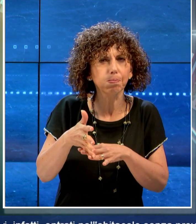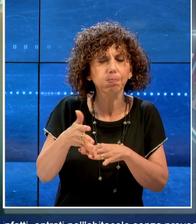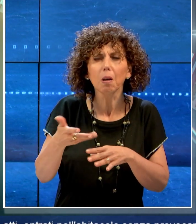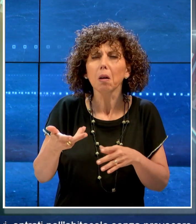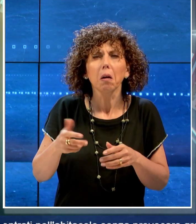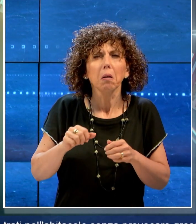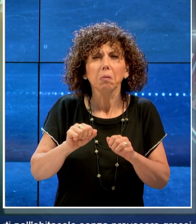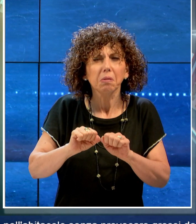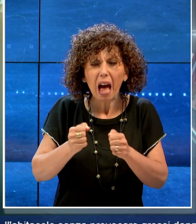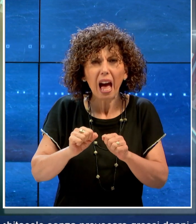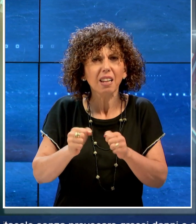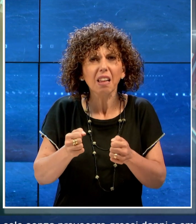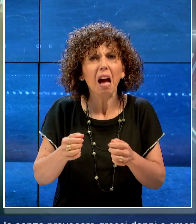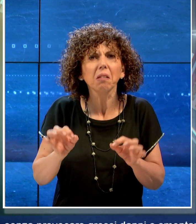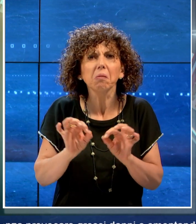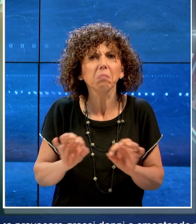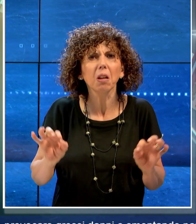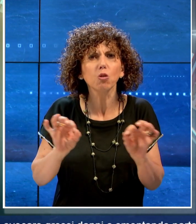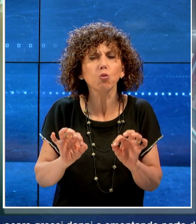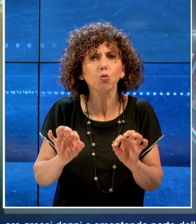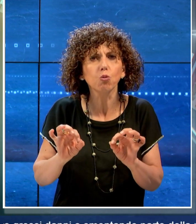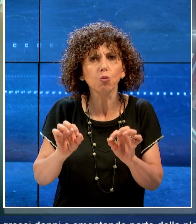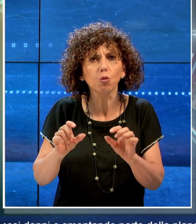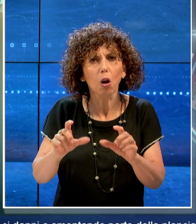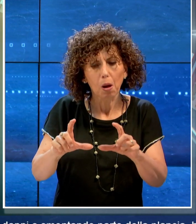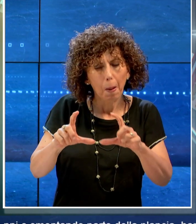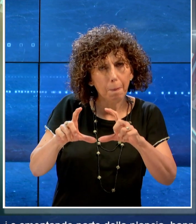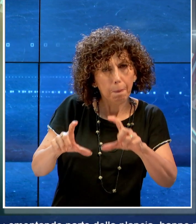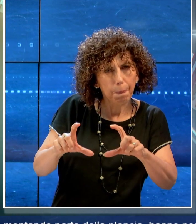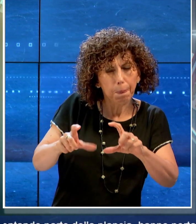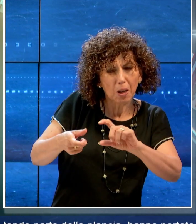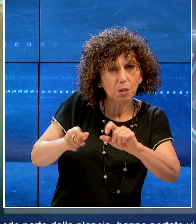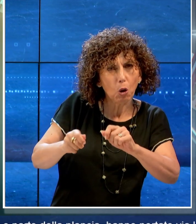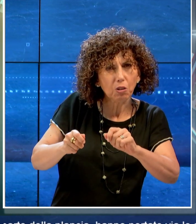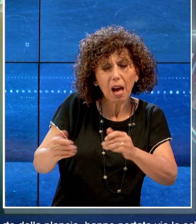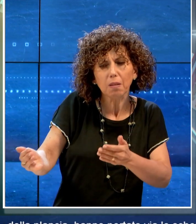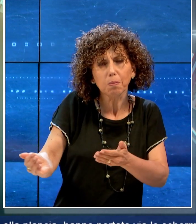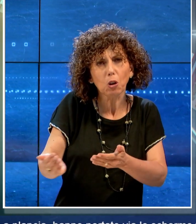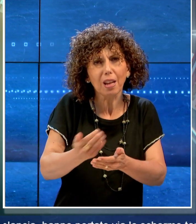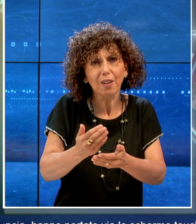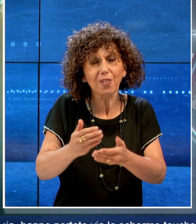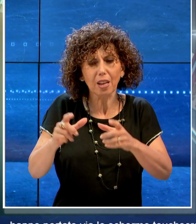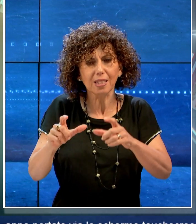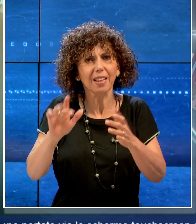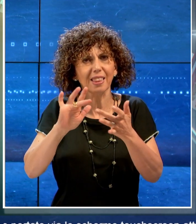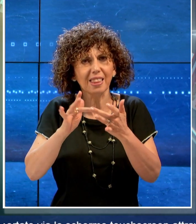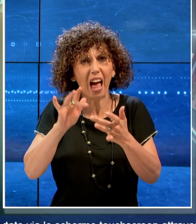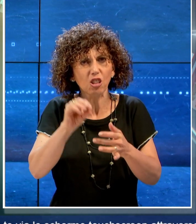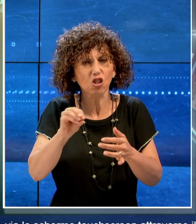provocare grossi danni e smontando parte della plancia hanno portato via lo schermo touchscreen